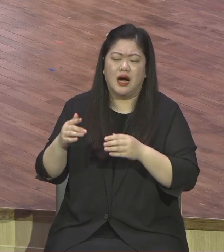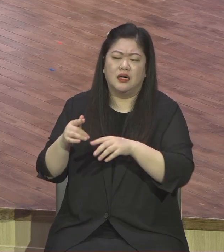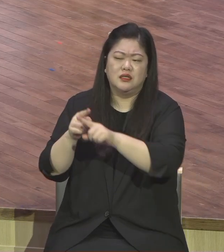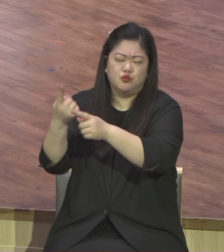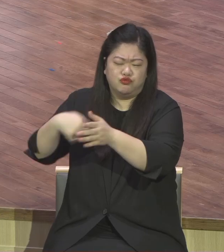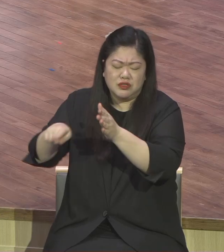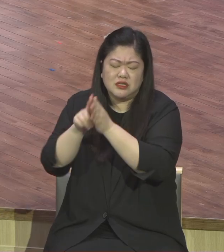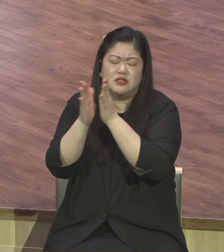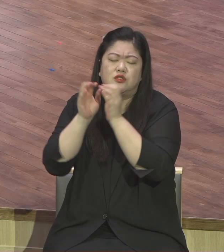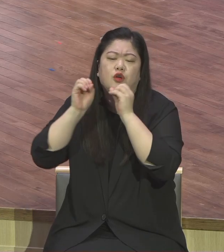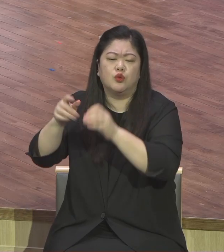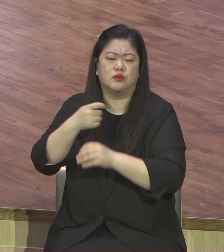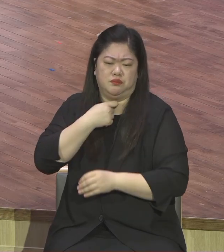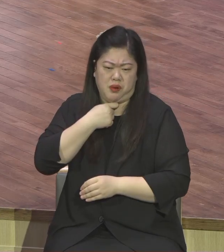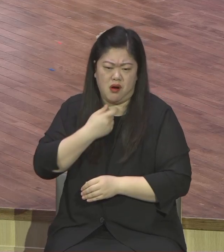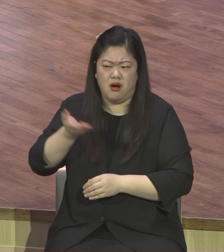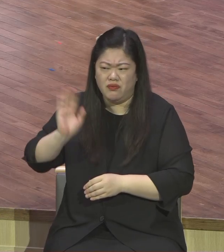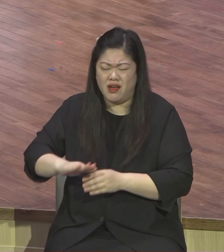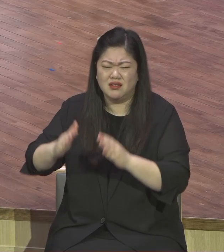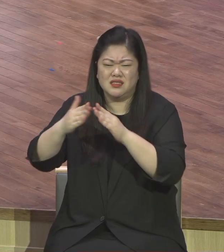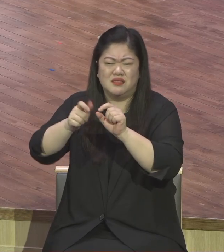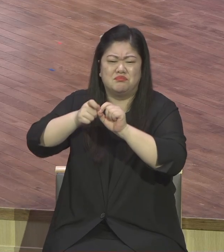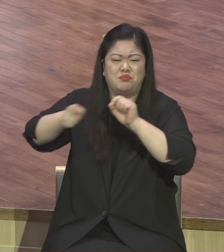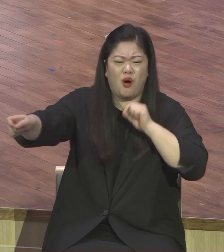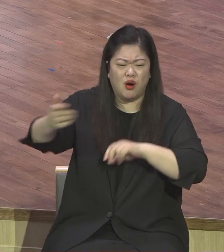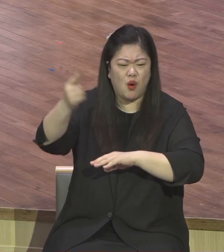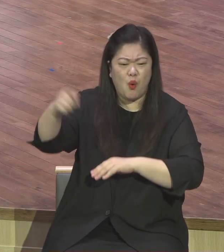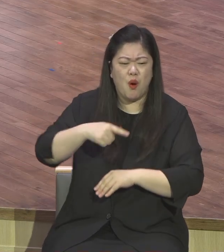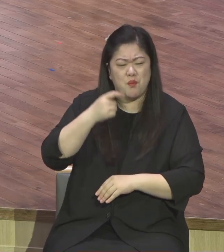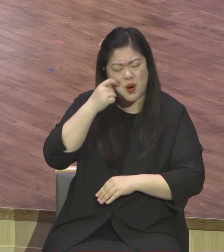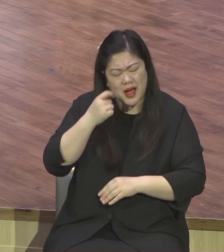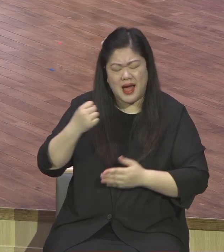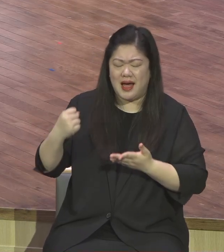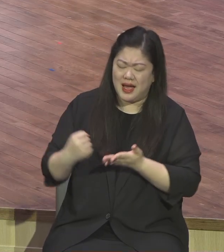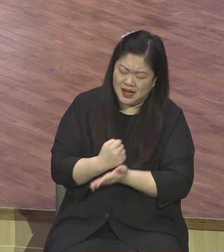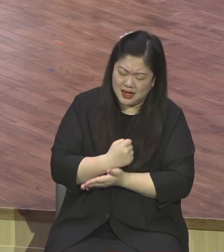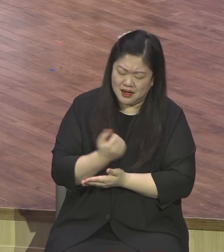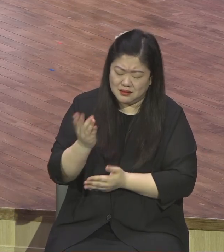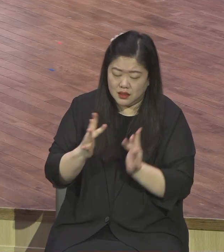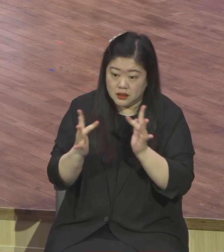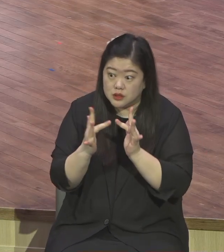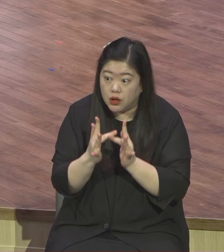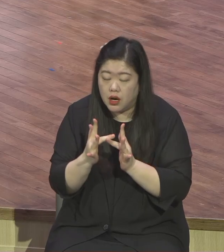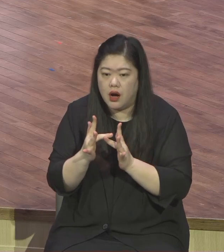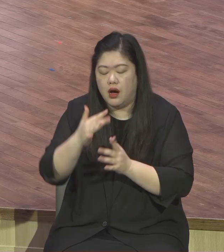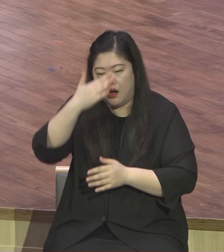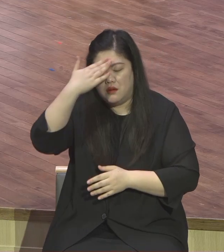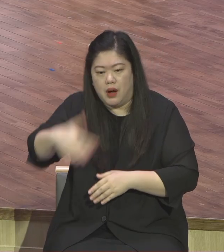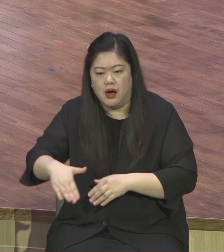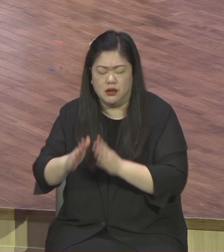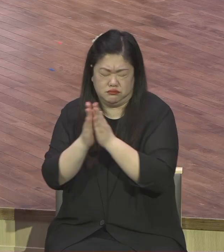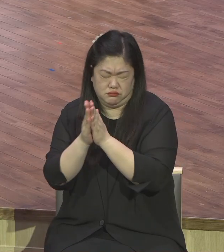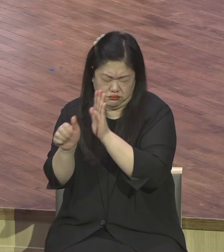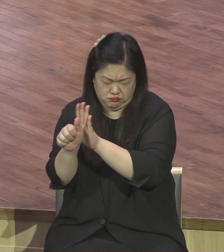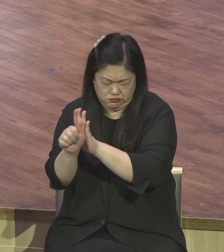얼마나 감격이 되겠냐고 그 기쁨 그 열매 맺는 그 기쁨 그건 전도한 사람만